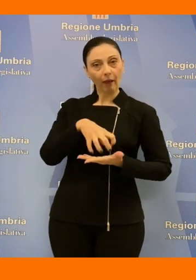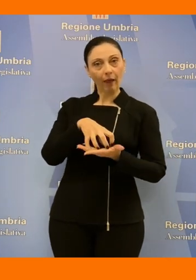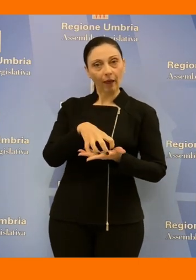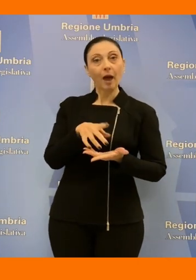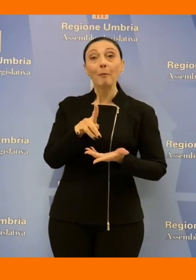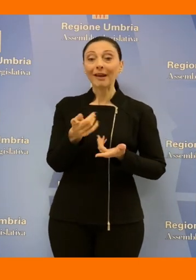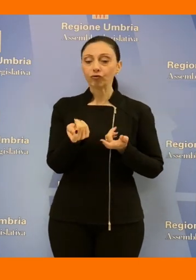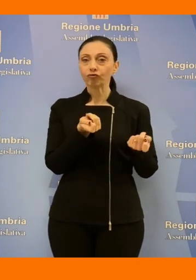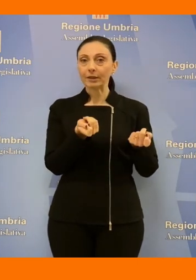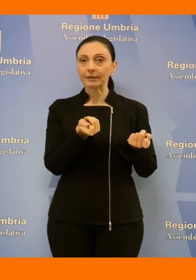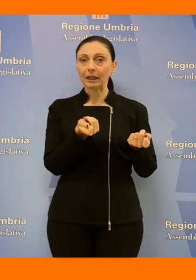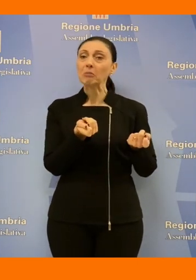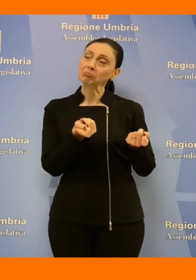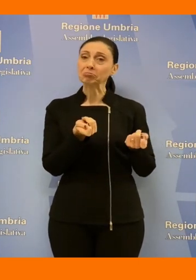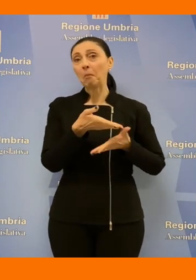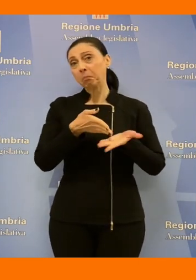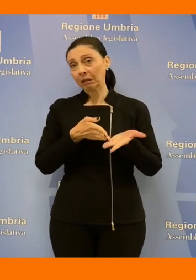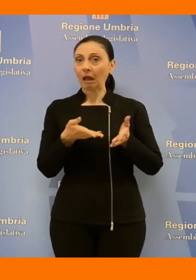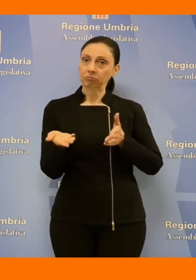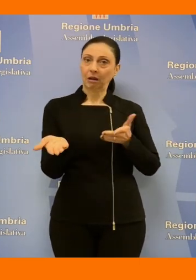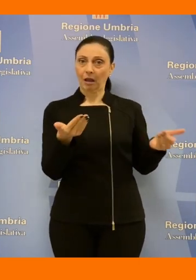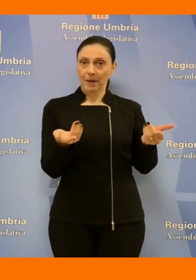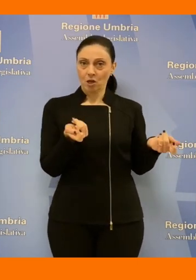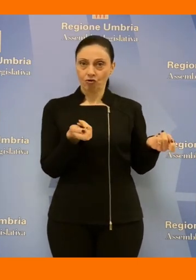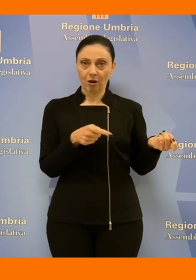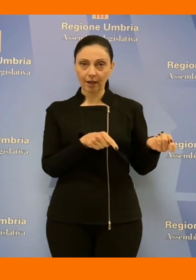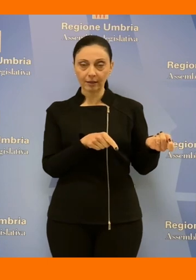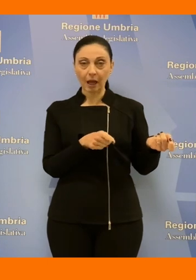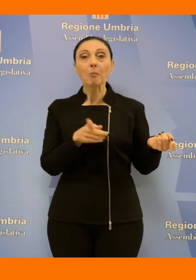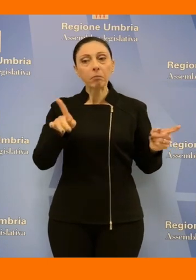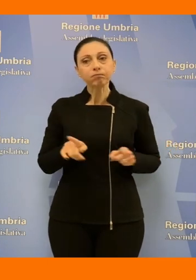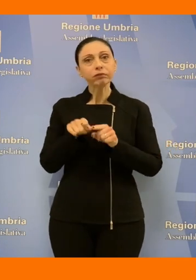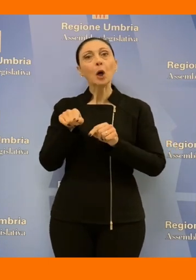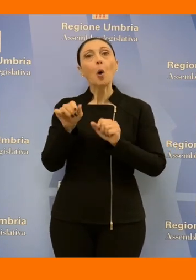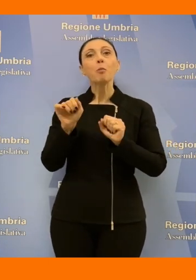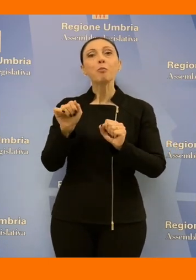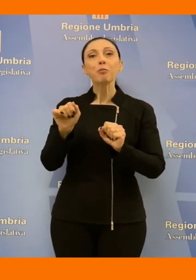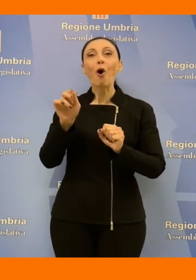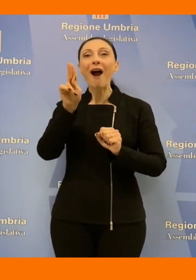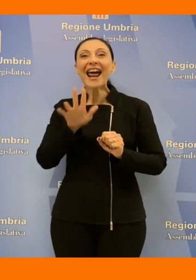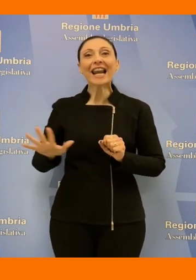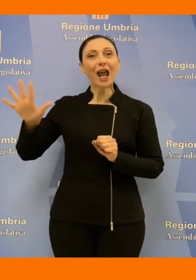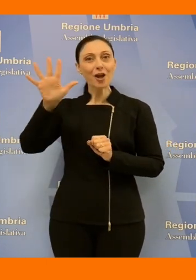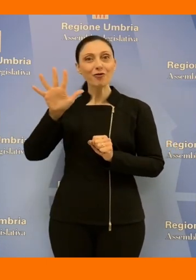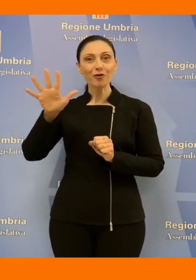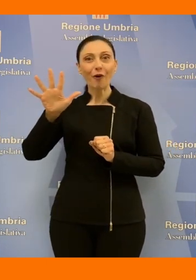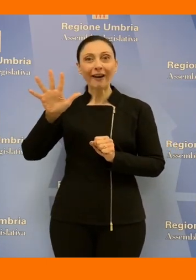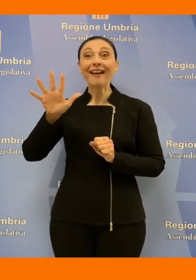in parte l'emergenza di oggi ma allo stesso tempo diventare la regione che tutti gli Umbri vorremmo diventare